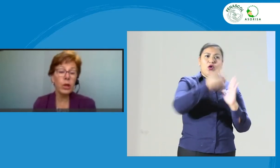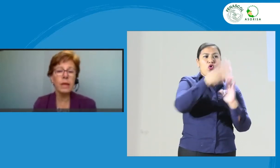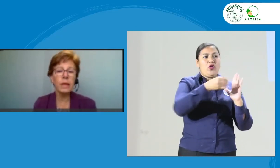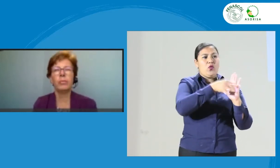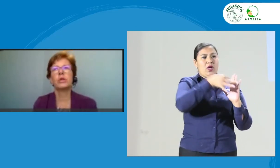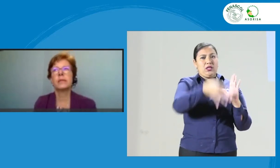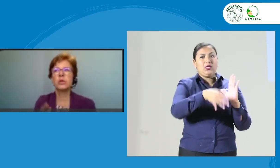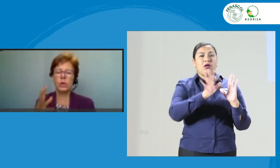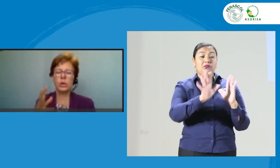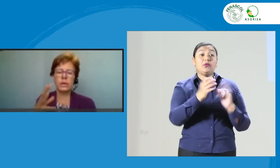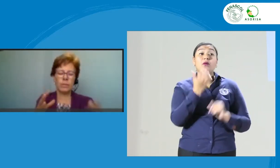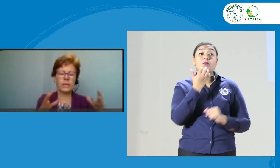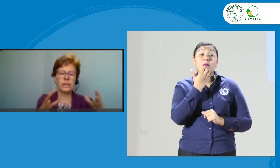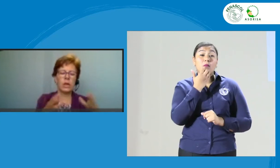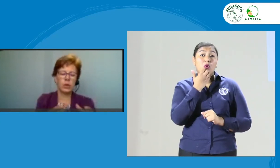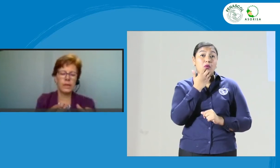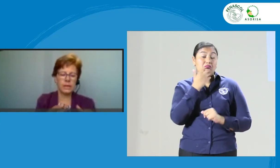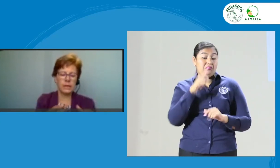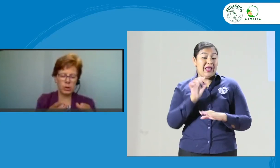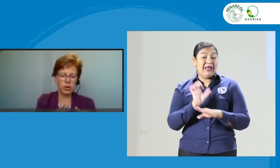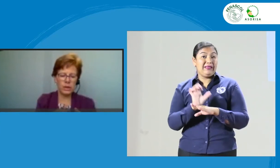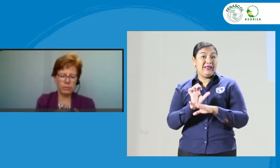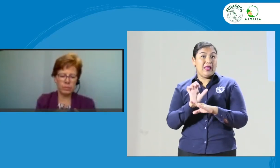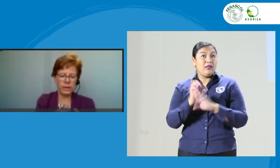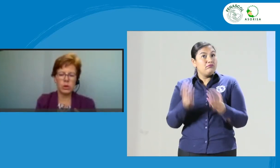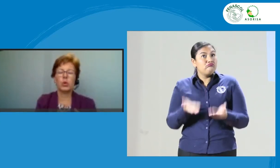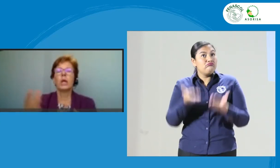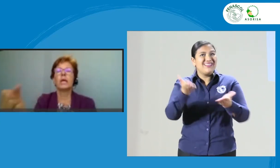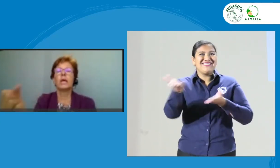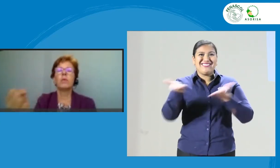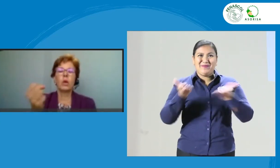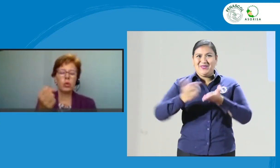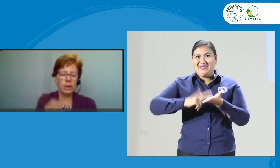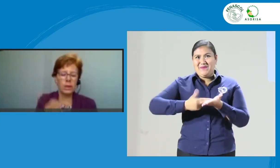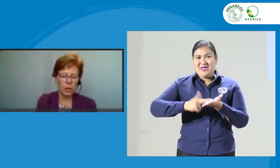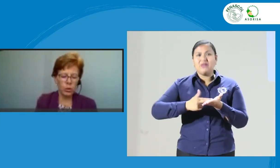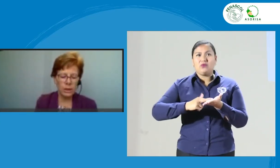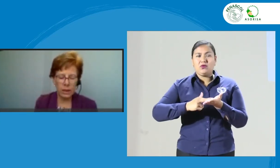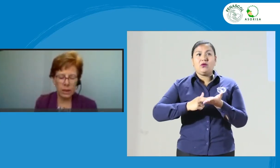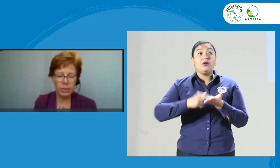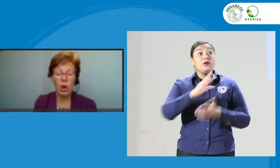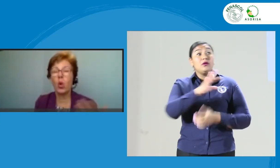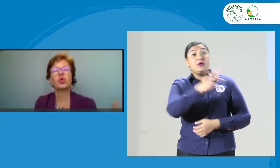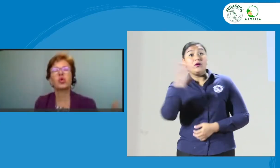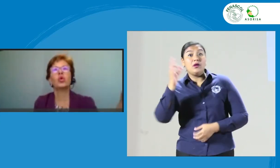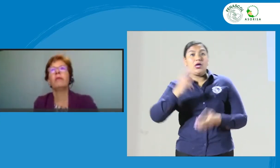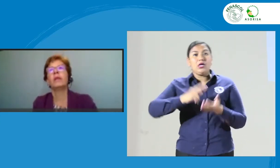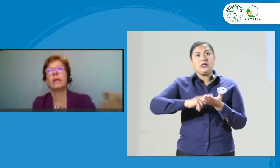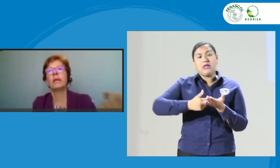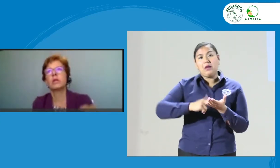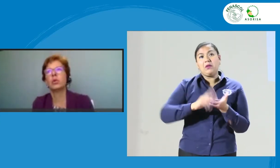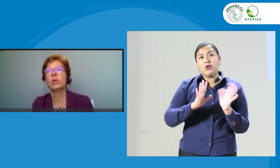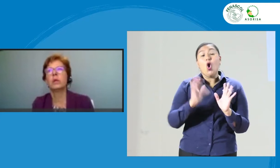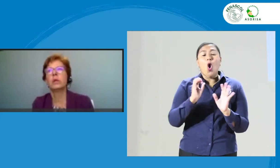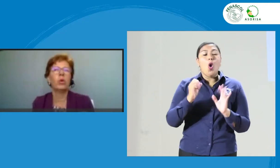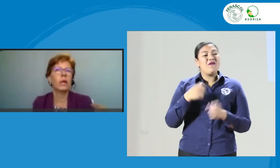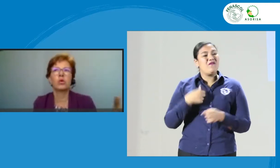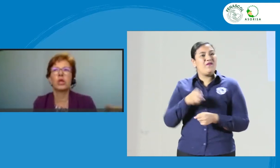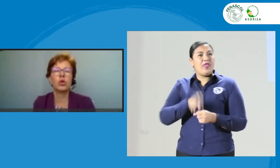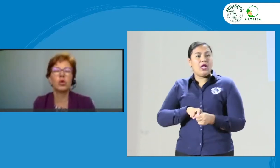ejemplo, si esta es una entidad prestadora de servicios de interpretación y va a contratar un intérprete, o soy la federación o la asociación y